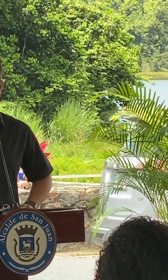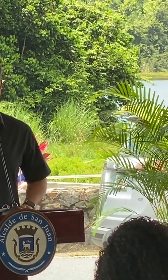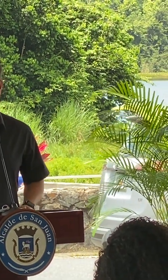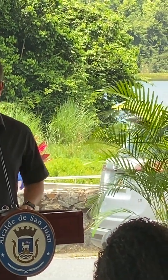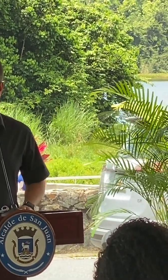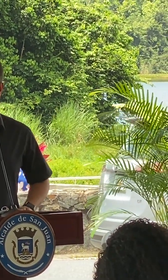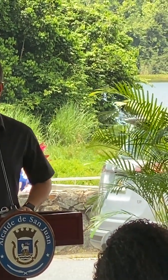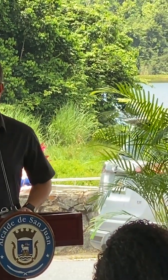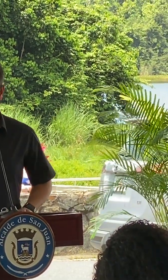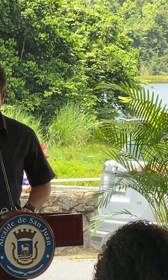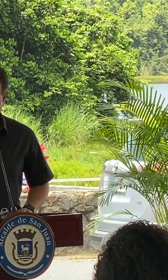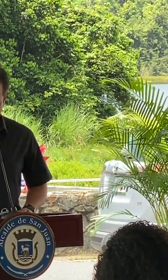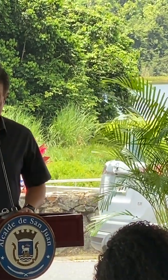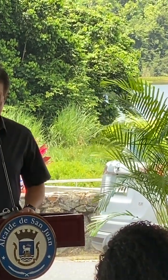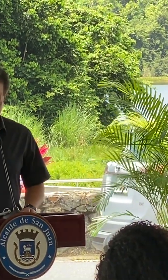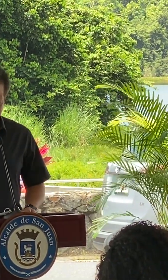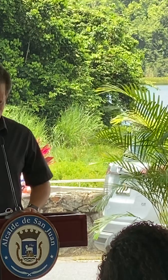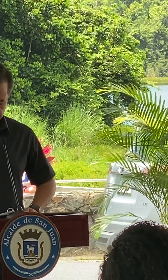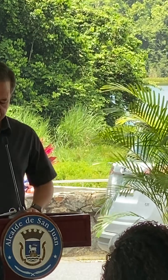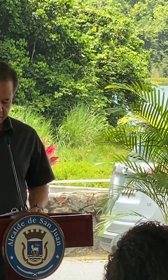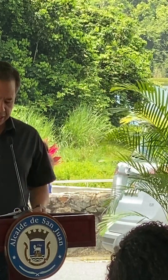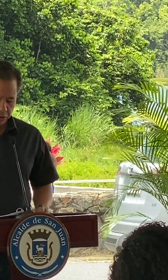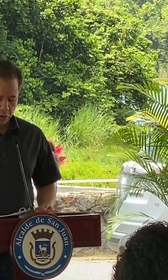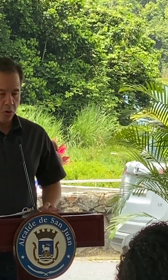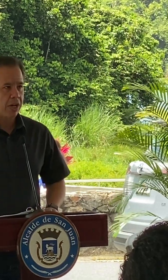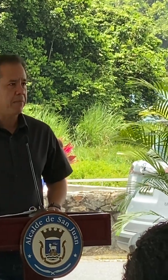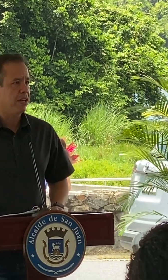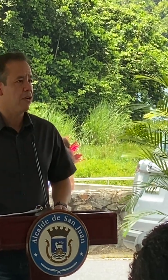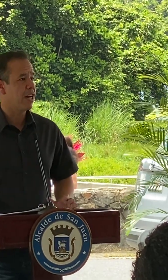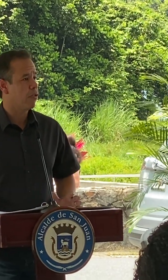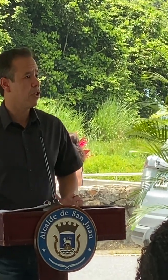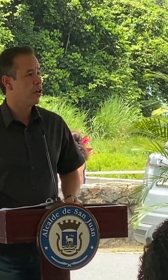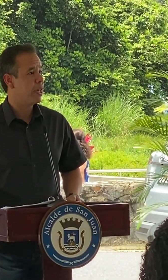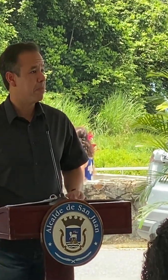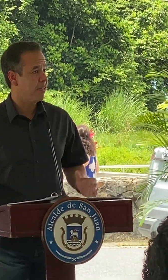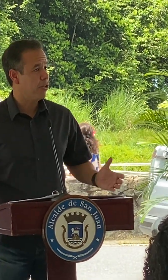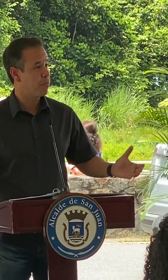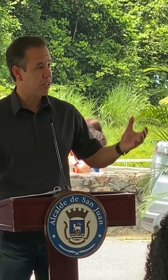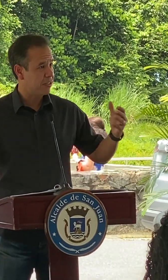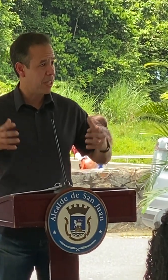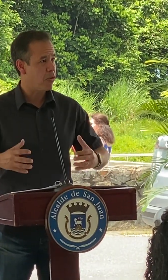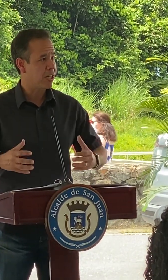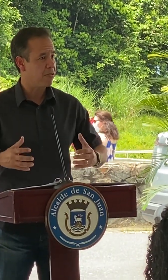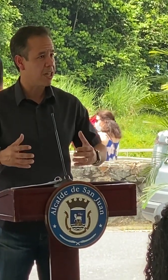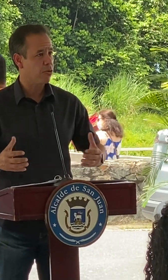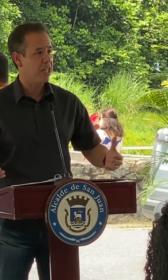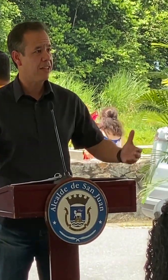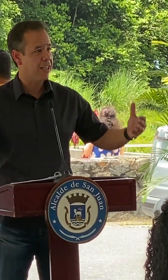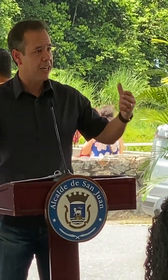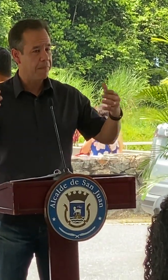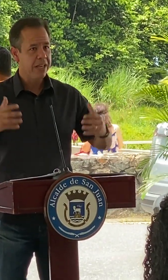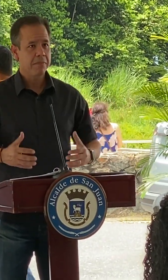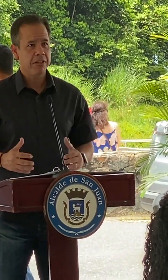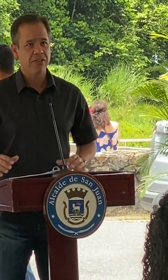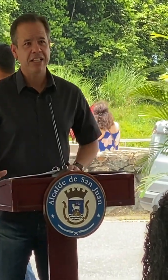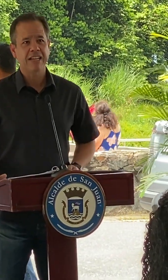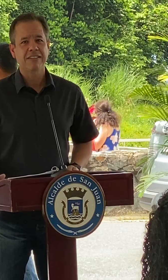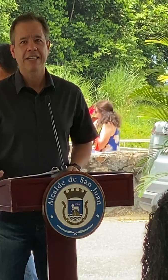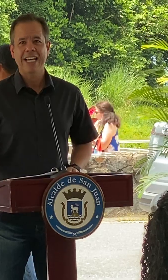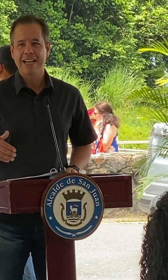lineal el mantenimiento de áreas verdes y todos los caminos el recogido de desperdicios porque si tenemos actividad turística